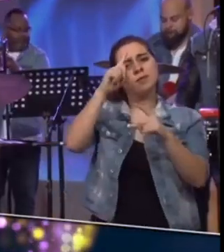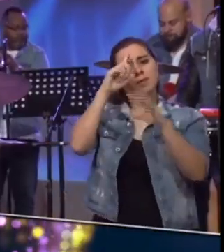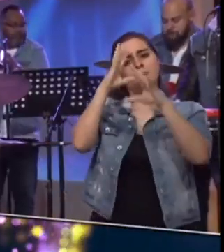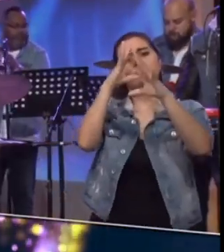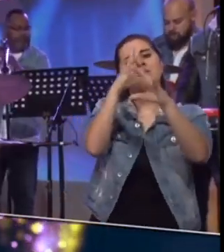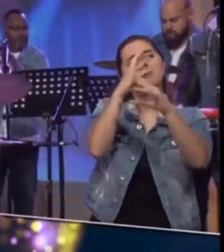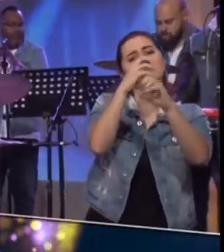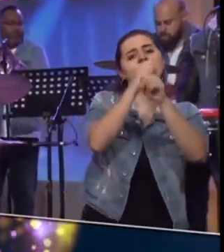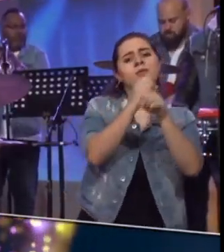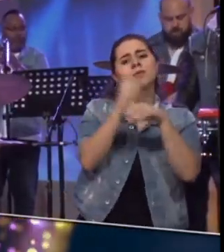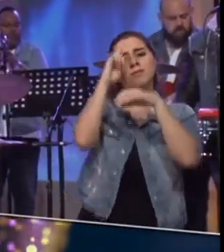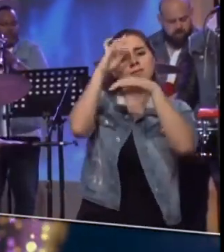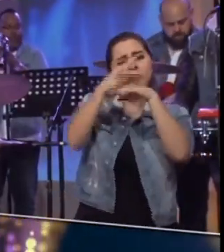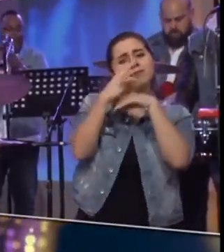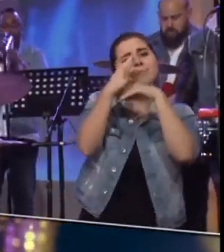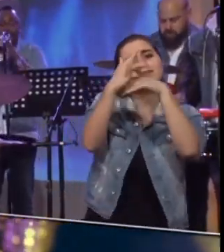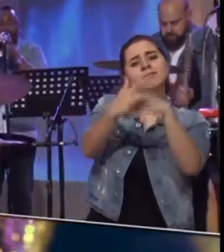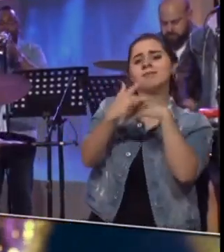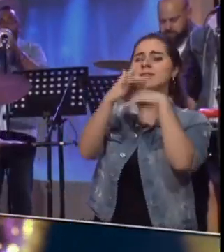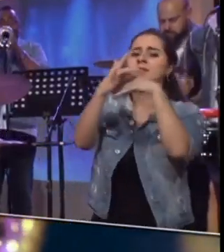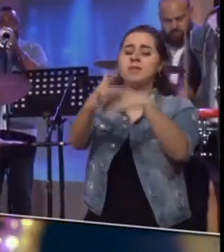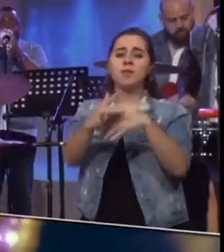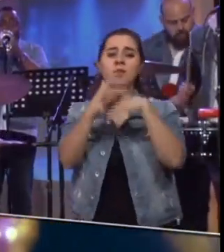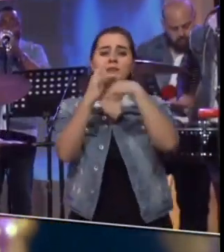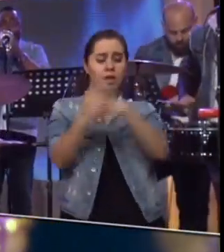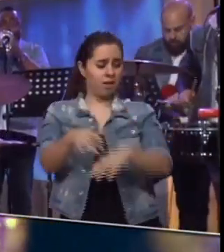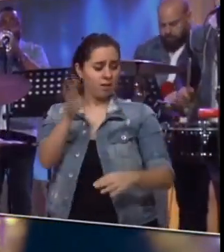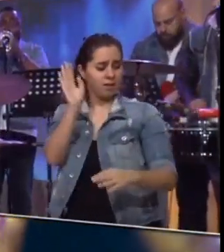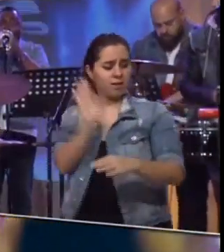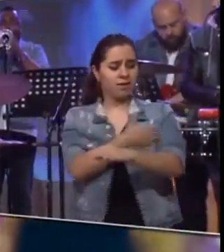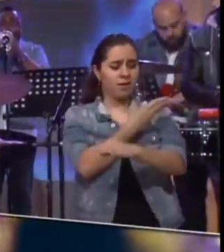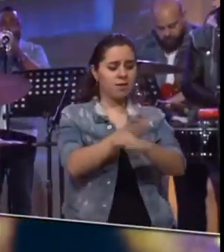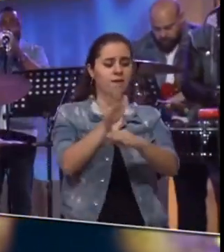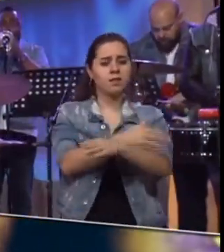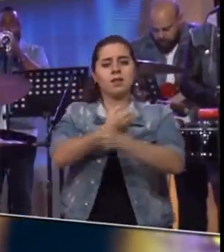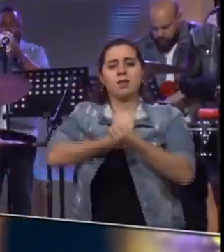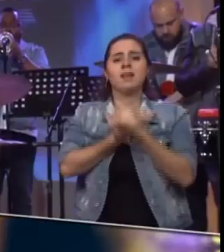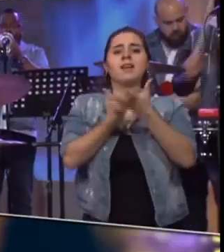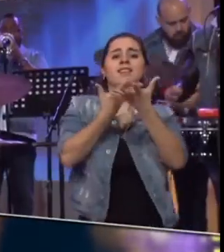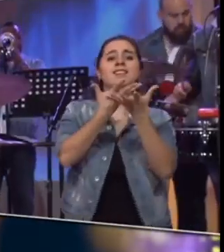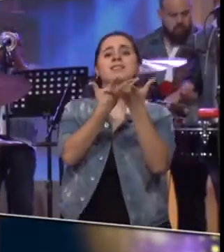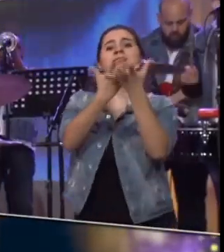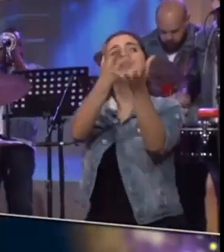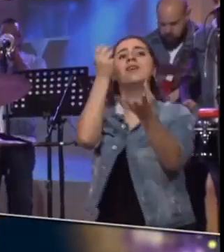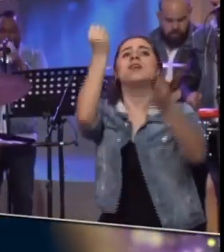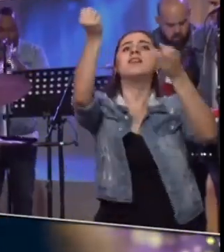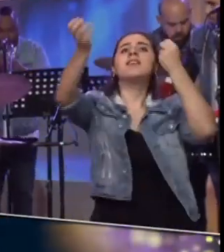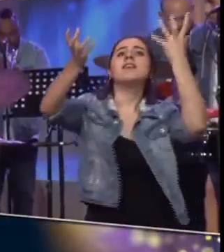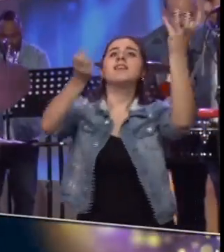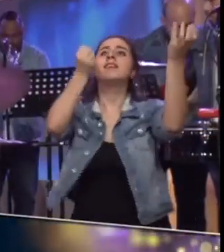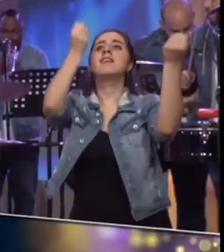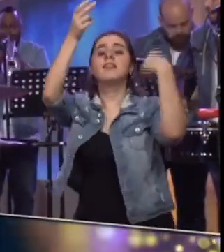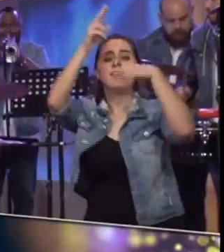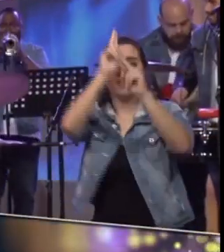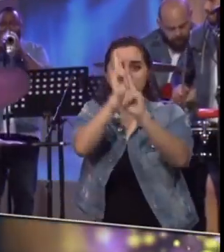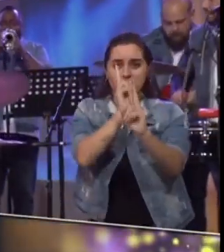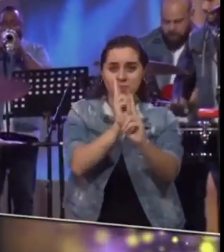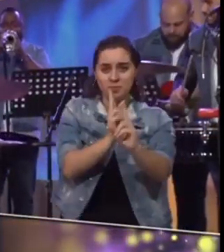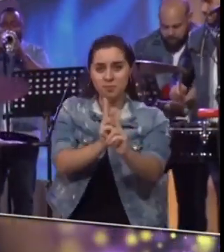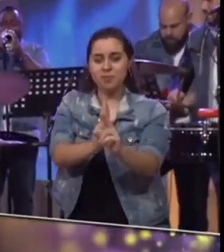con mayor devoción Bruta fresca que bruma y bruma Quiero cantar esta pasión que me da dedicártela a ti Quiero